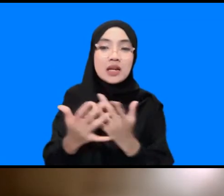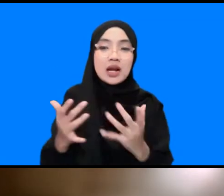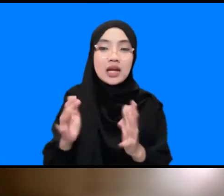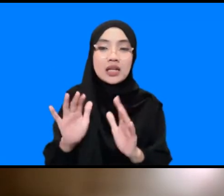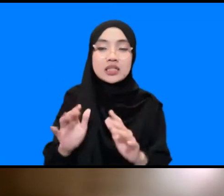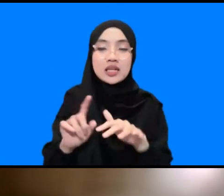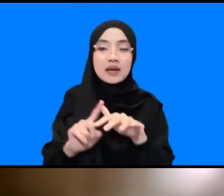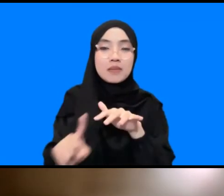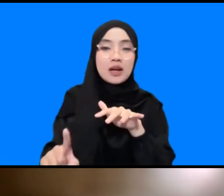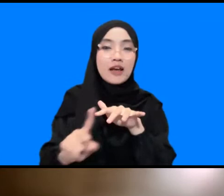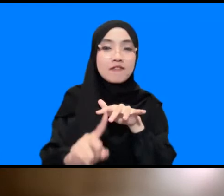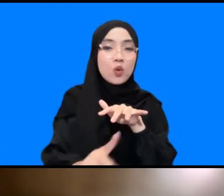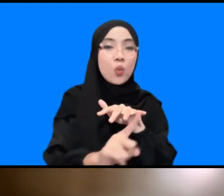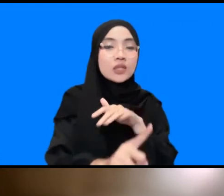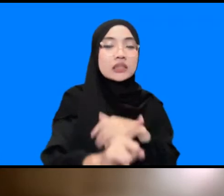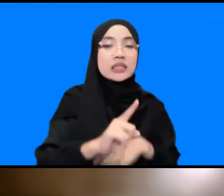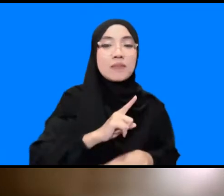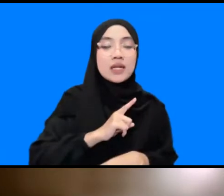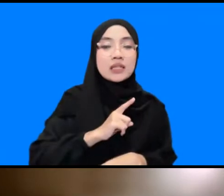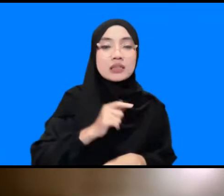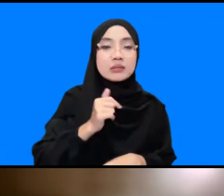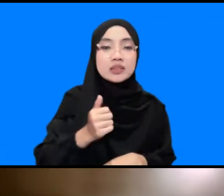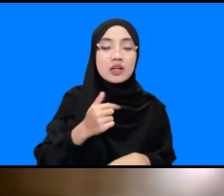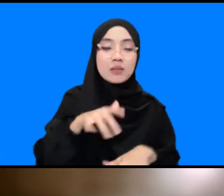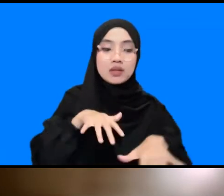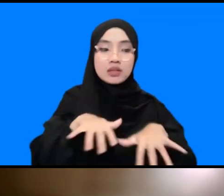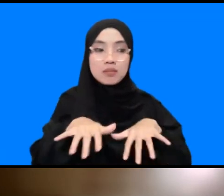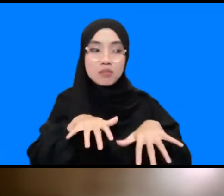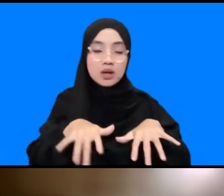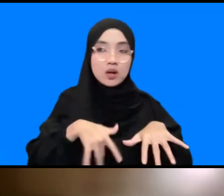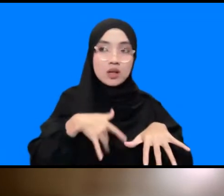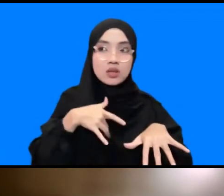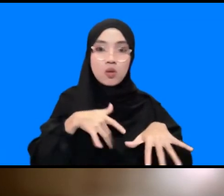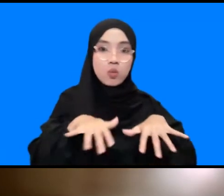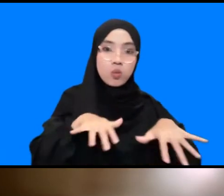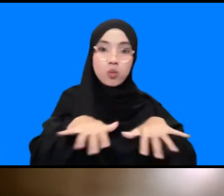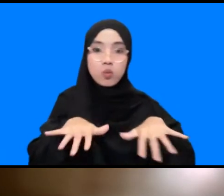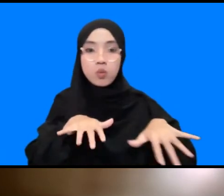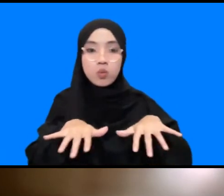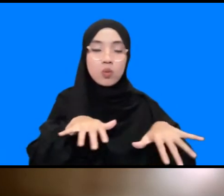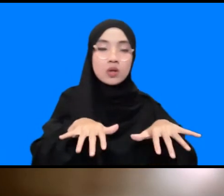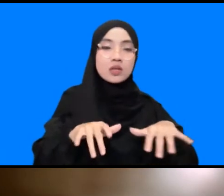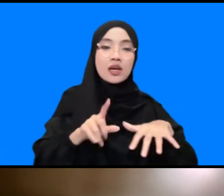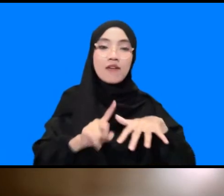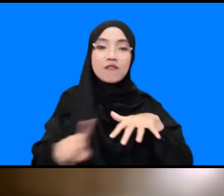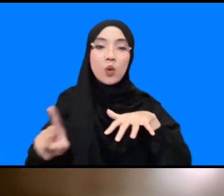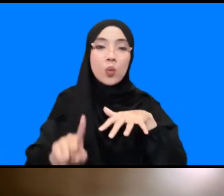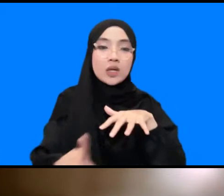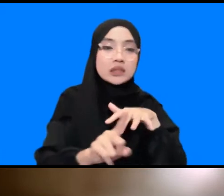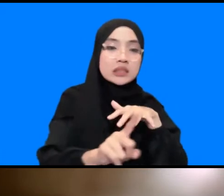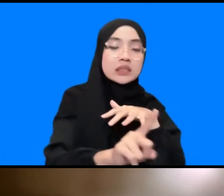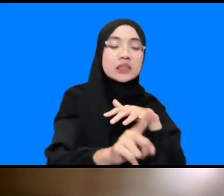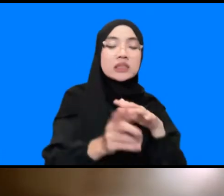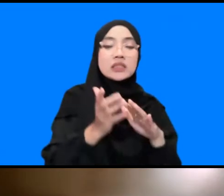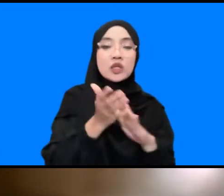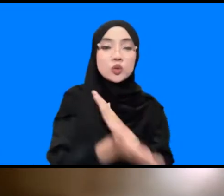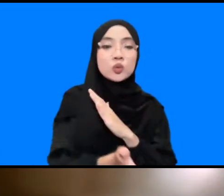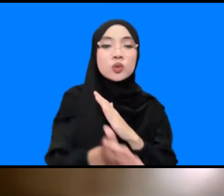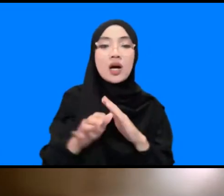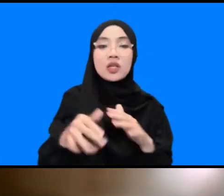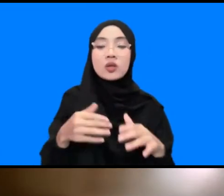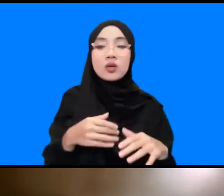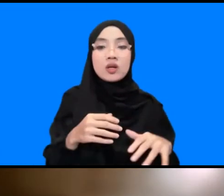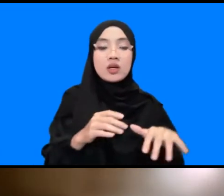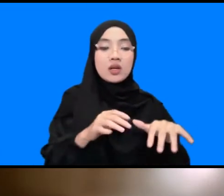evakuasi mandiri ketika merasakan gempa untuk terus menganjutkan evakuasi atau bertahan